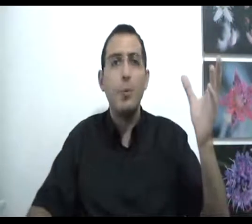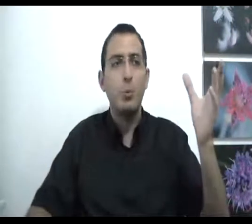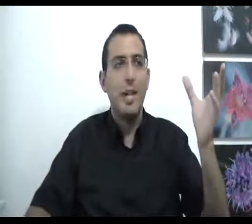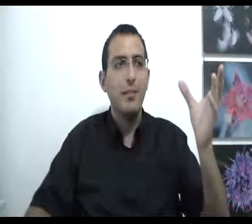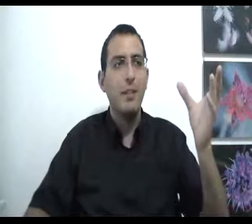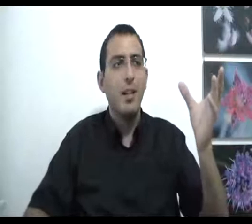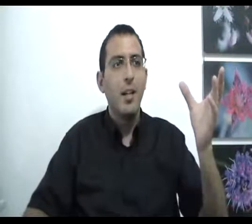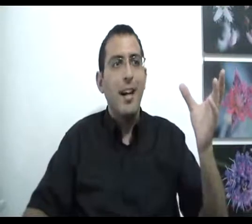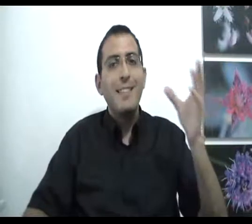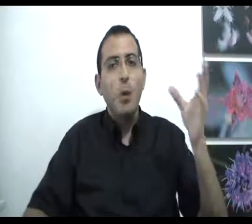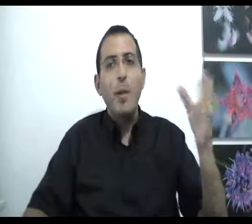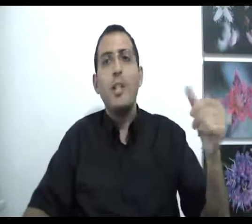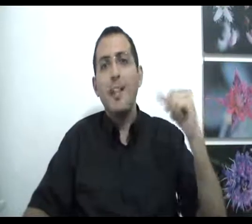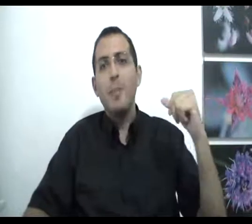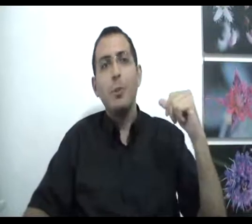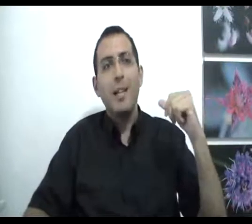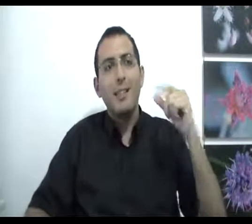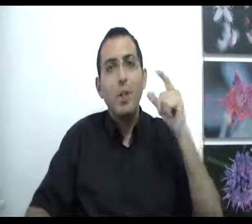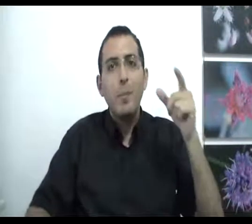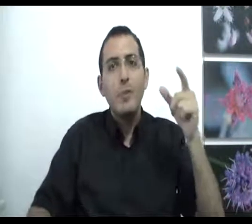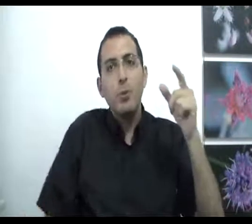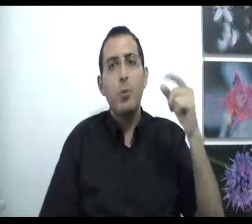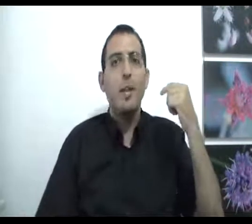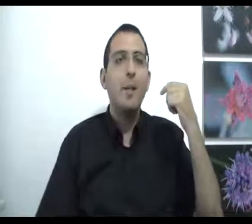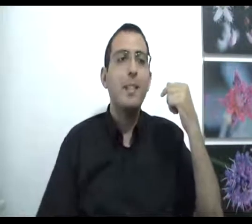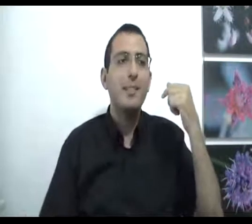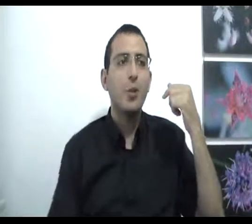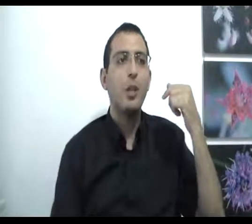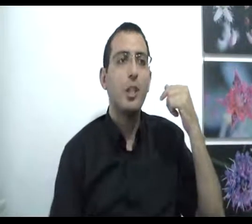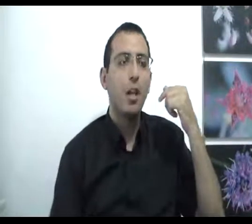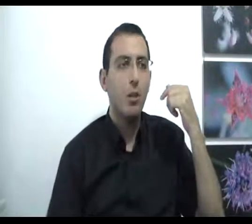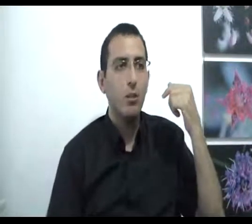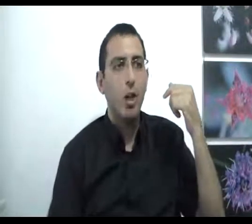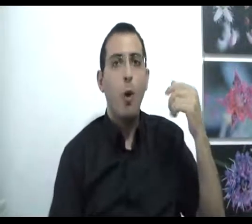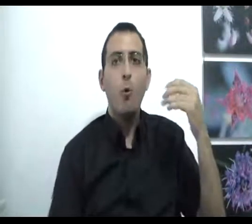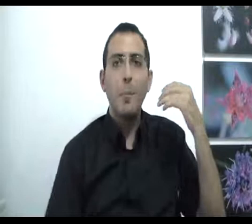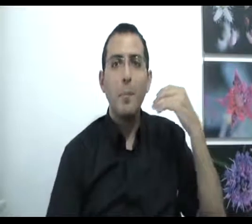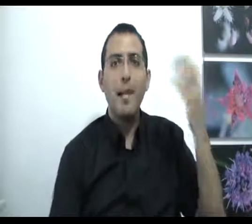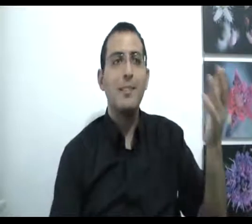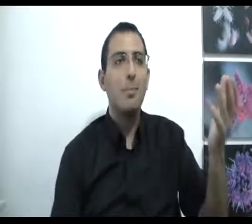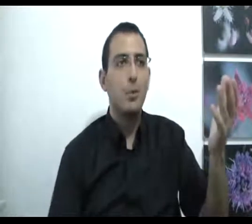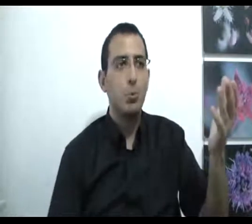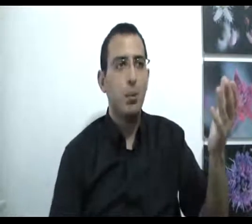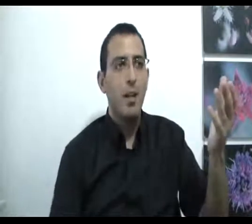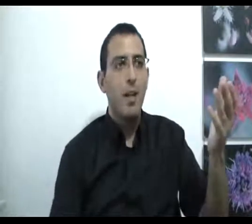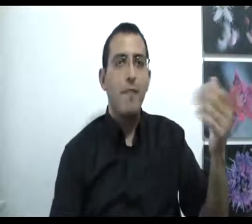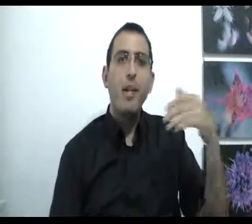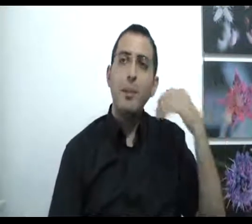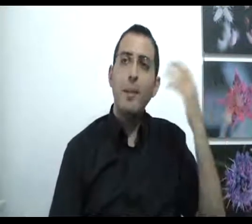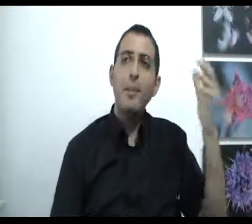משוגעת אז זה אומר שאתה משוגל זה לא שם מציאות משוגל ואם צריך לזכור השגאון הוא תמיד ביחס למשהו ואם שבן אדם